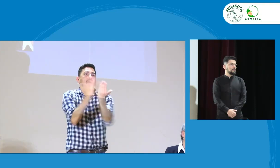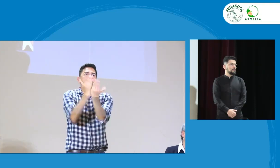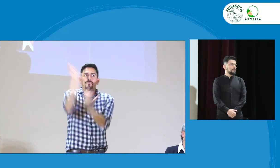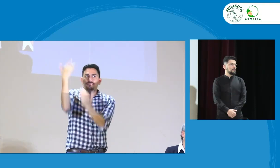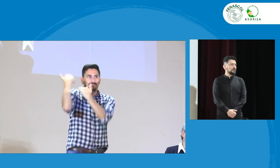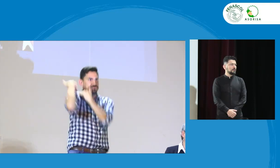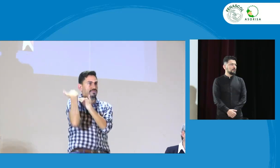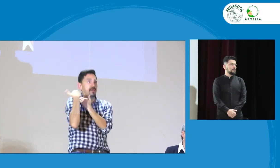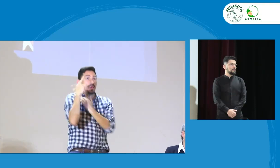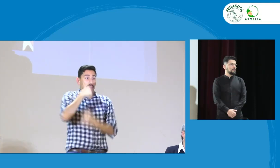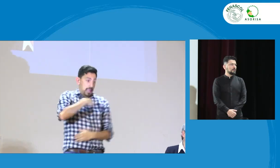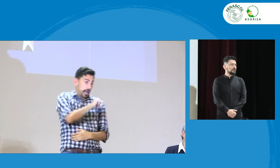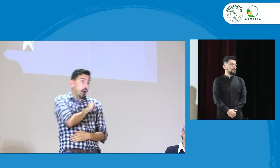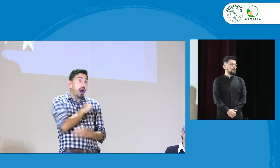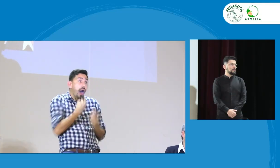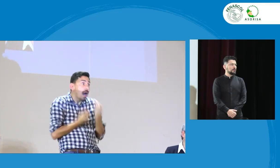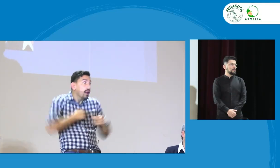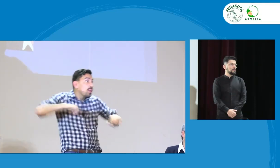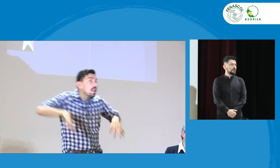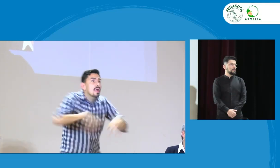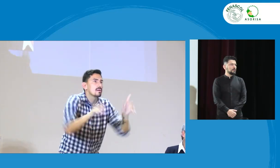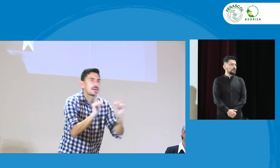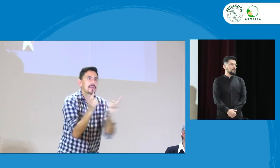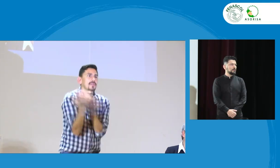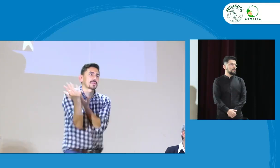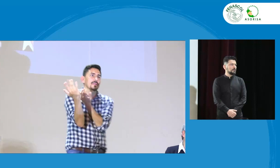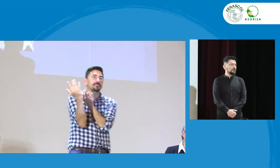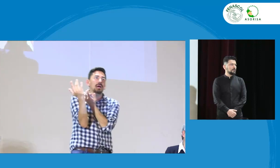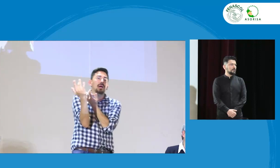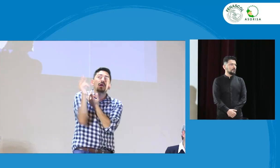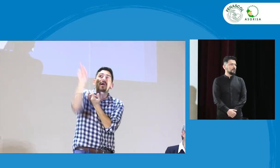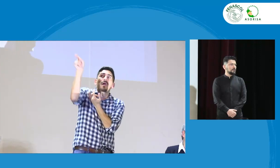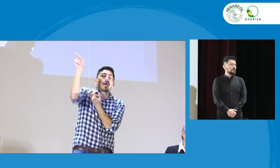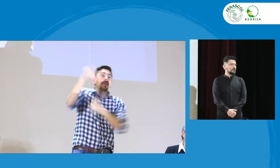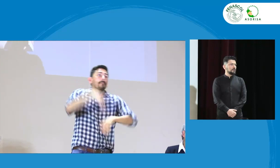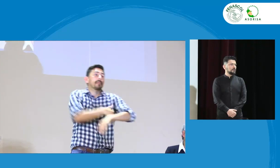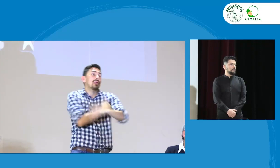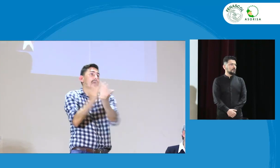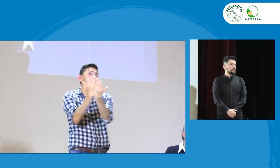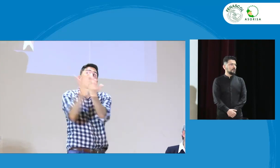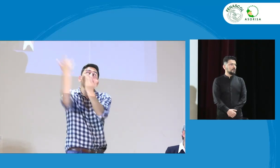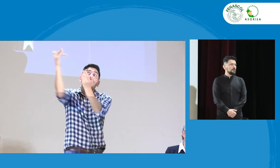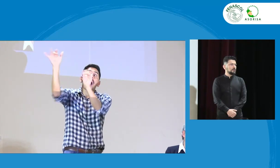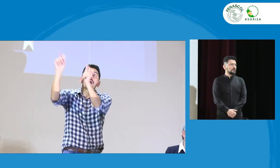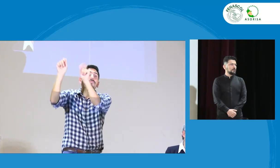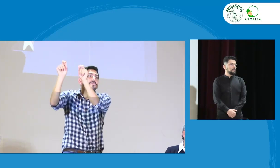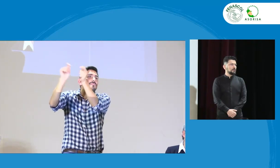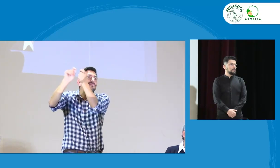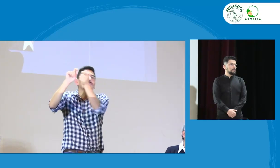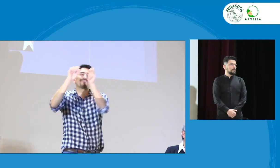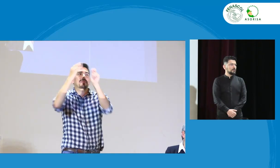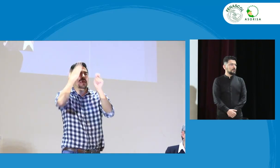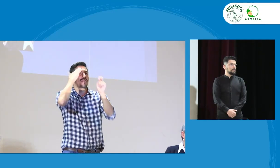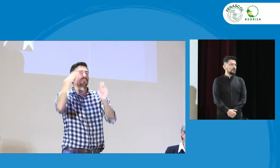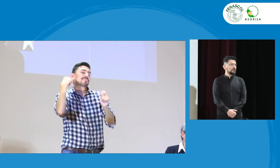de la ley 2049, entonces el INSOR tiene que esperar para que el Ministerio,